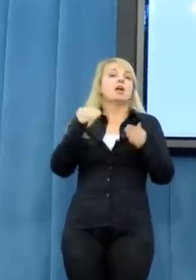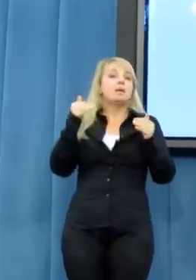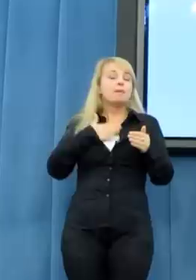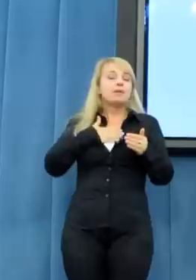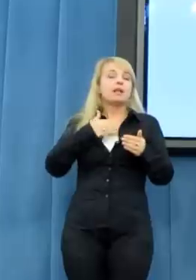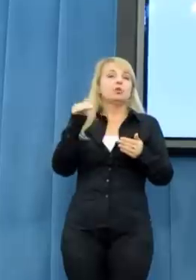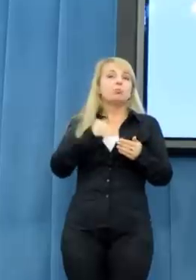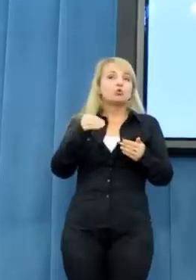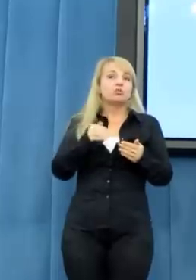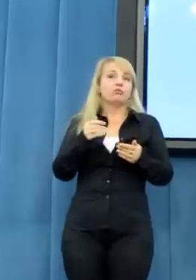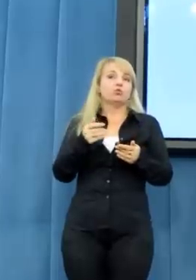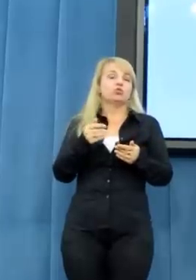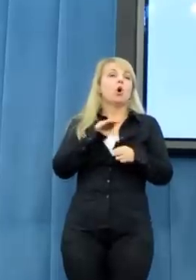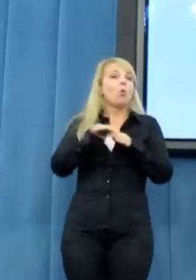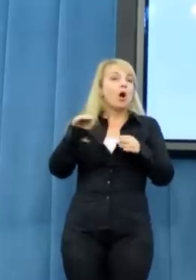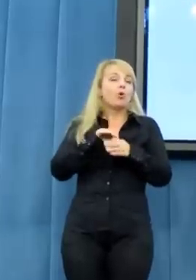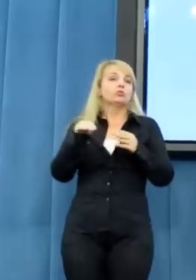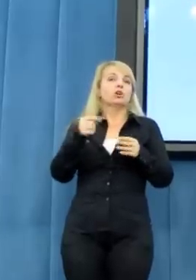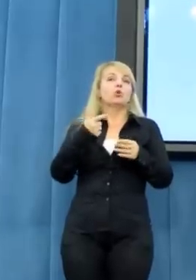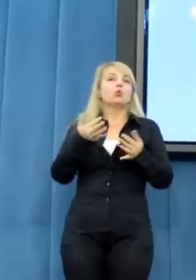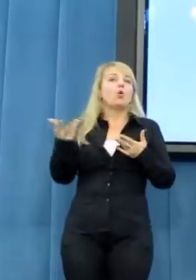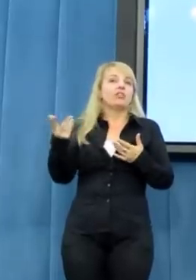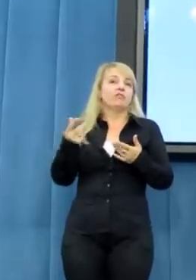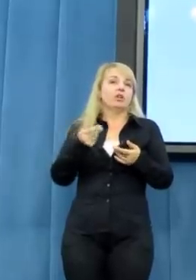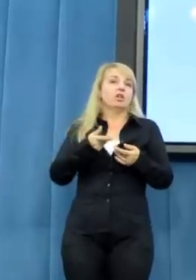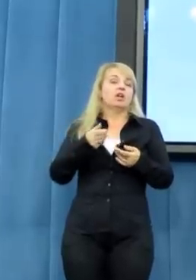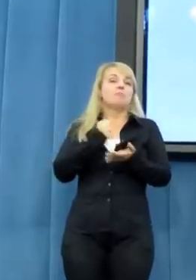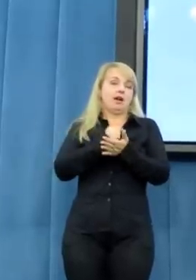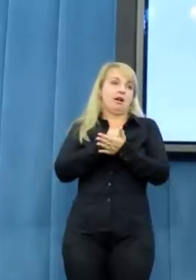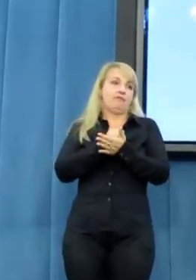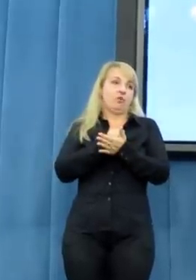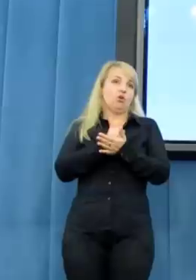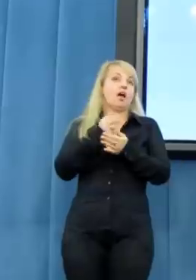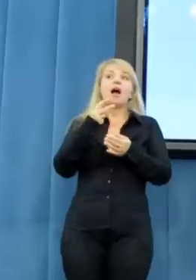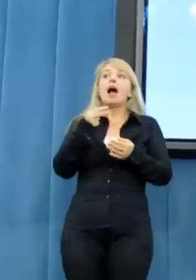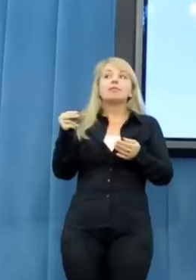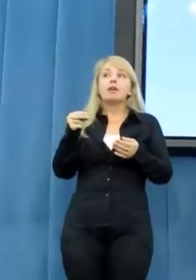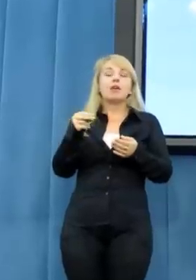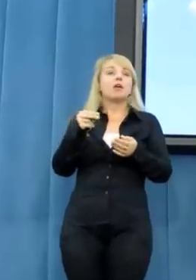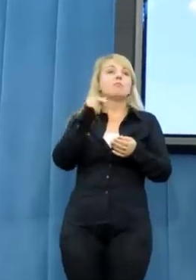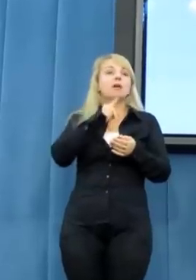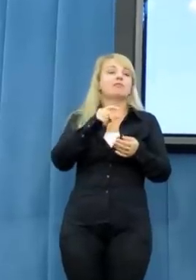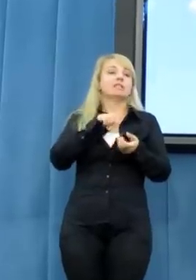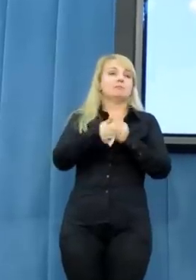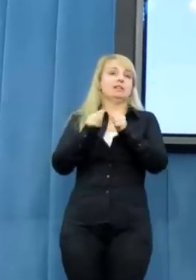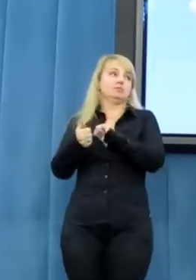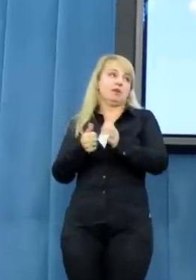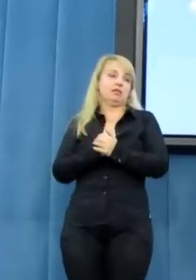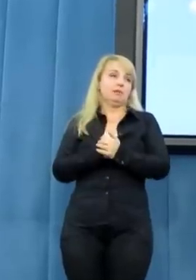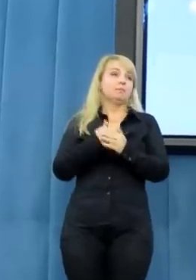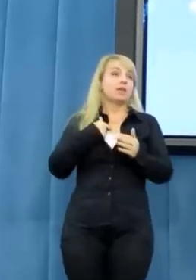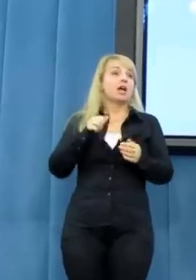sprzeczności tym, co mówiłam. A teraz jeśli chodzi o kwestię prawa. Jako polityczka i